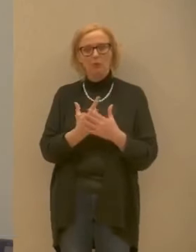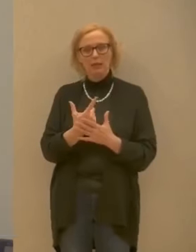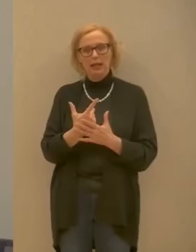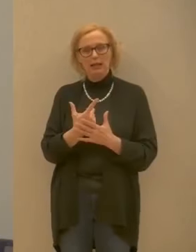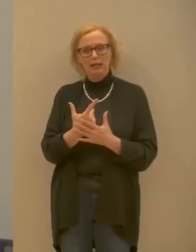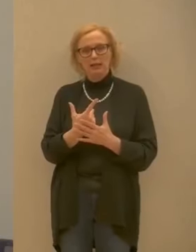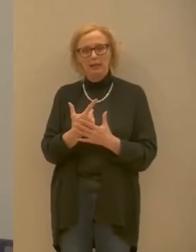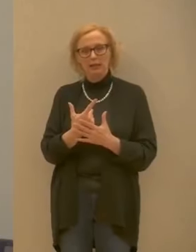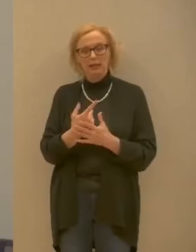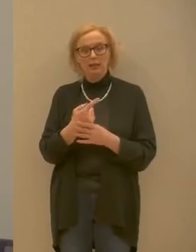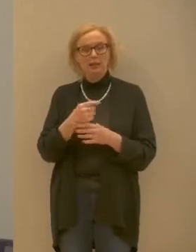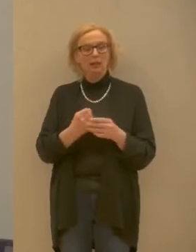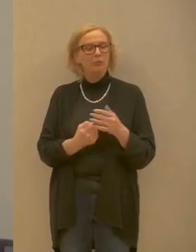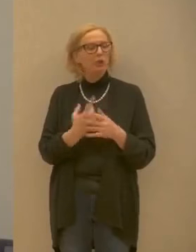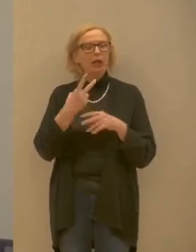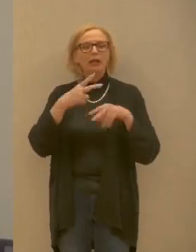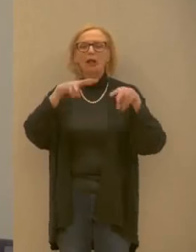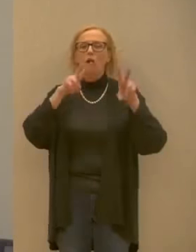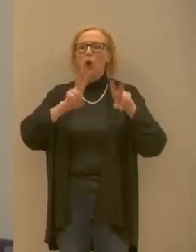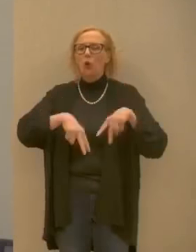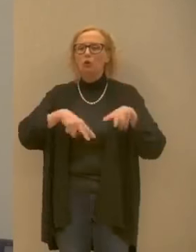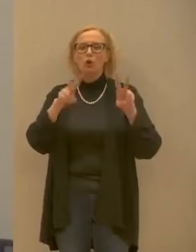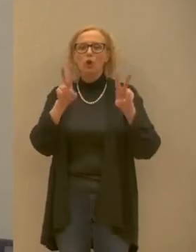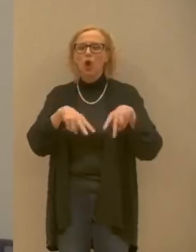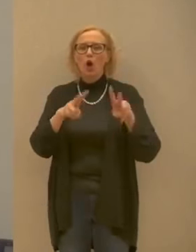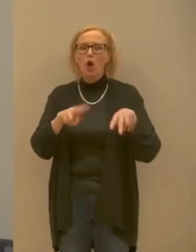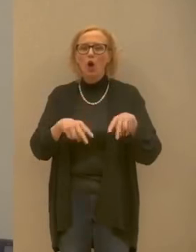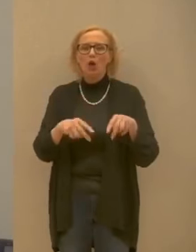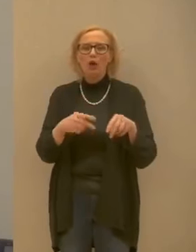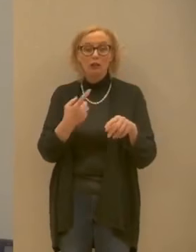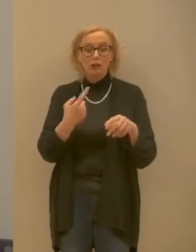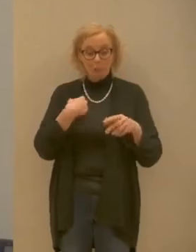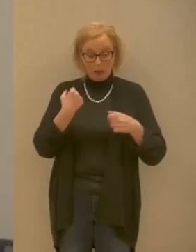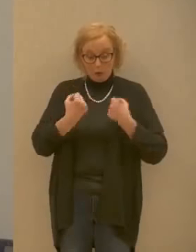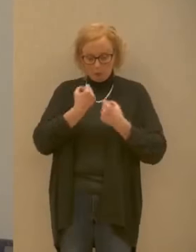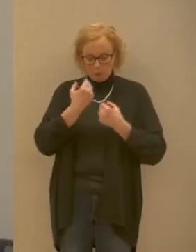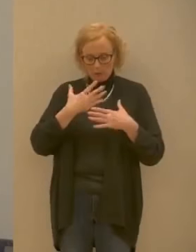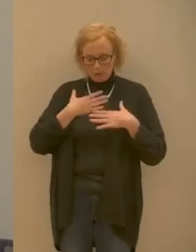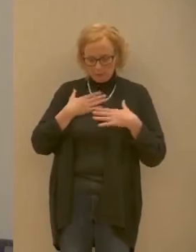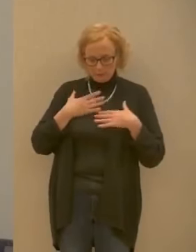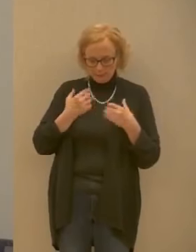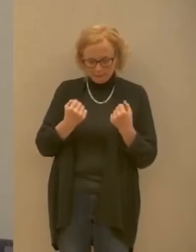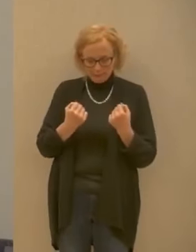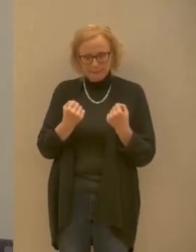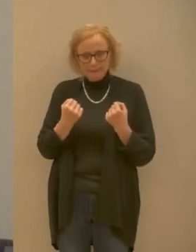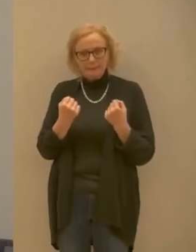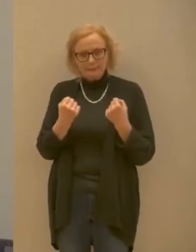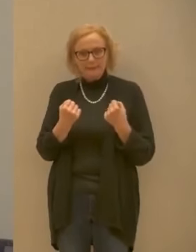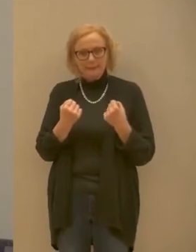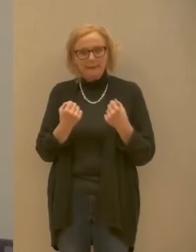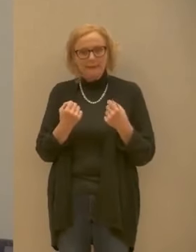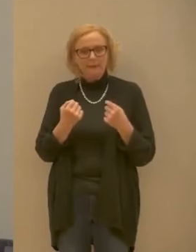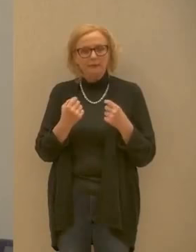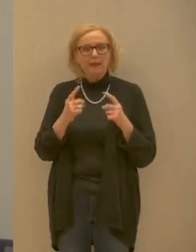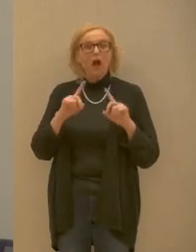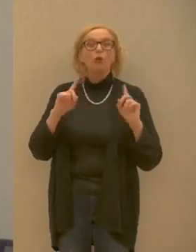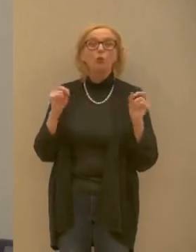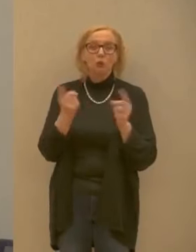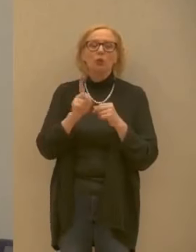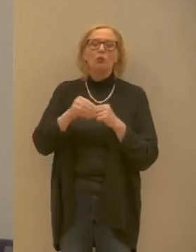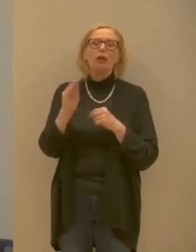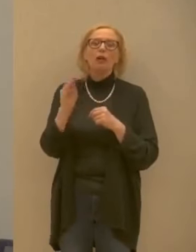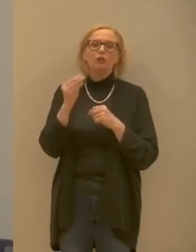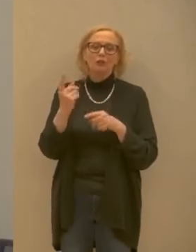controllare ovviamente i propri comportamenti anche per quanto alla popolazione giovane